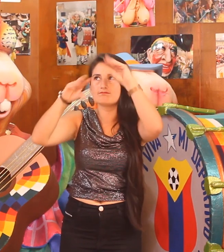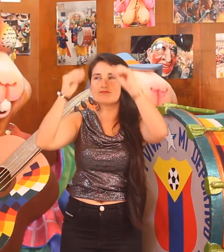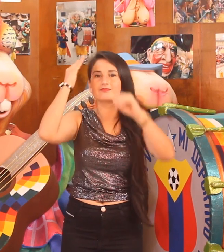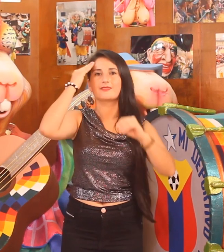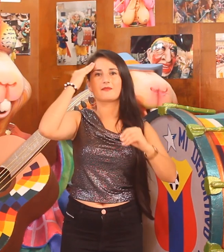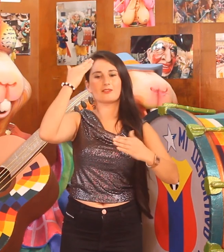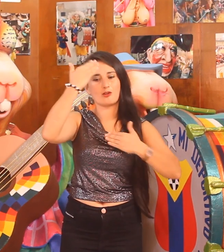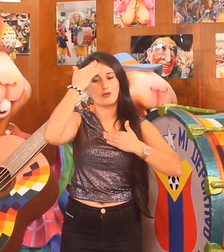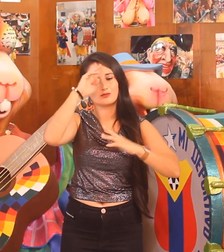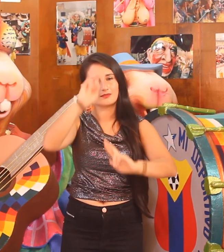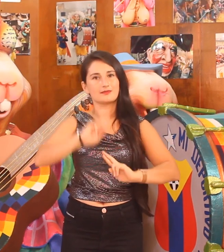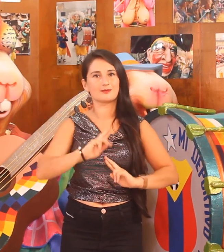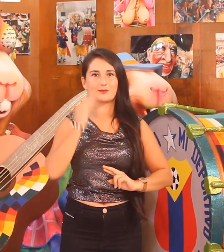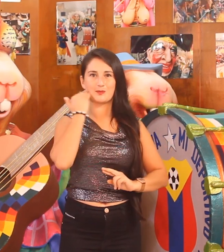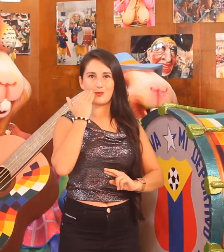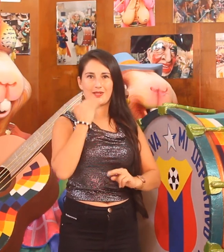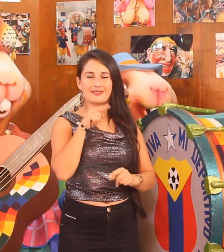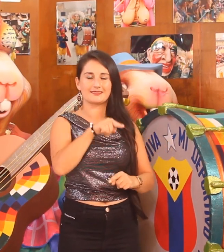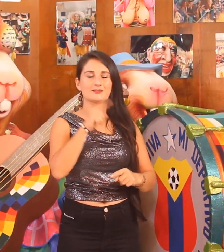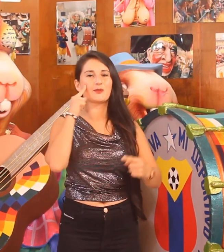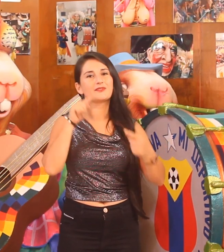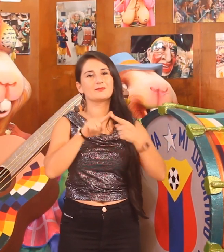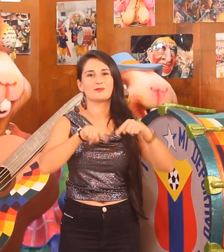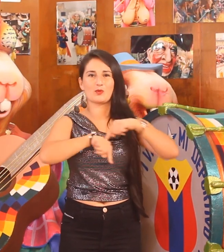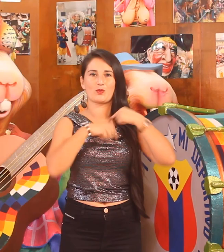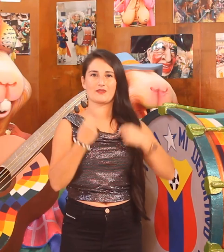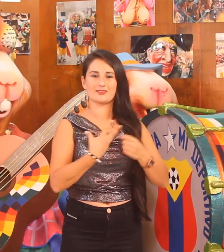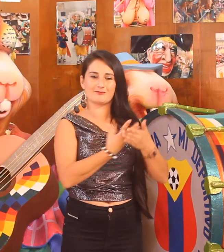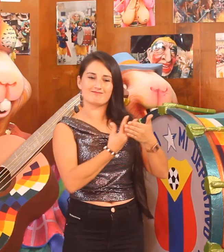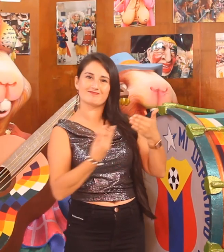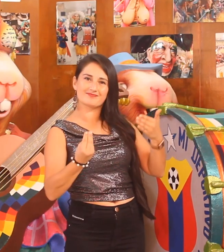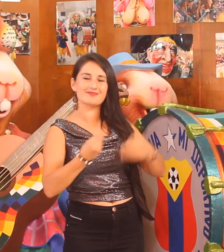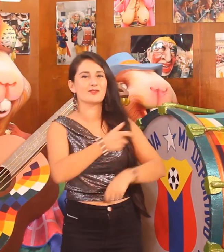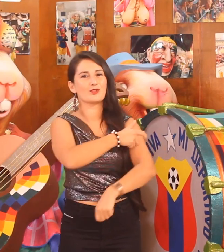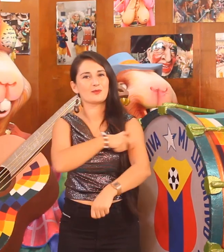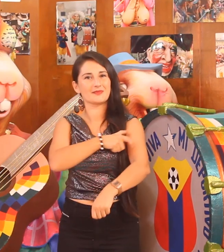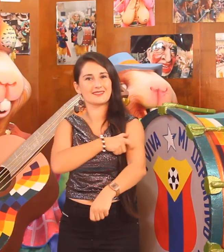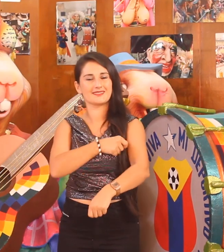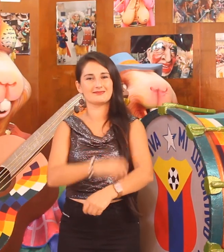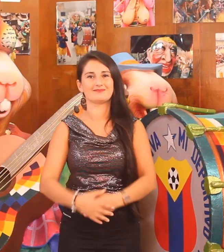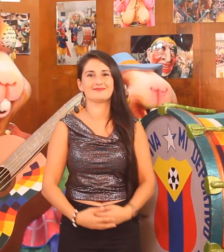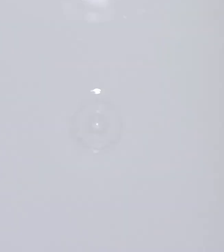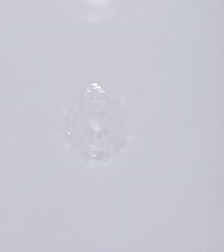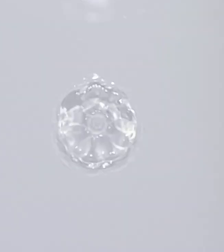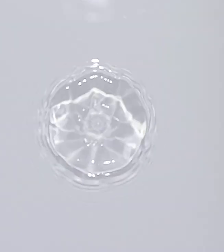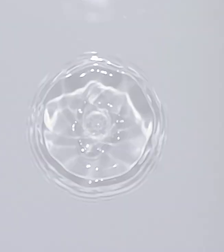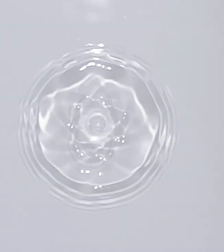importancia de autorreconocerse como mujeres. Acción acorde a los objetivos de JuvenSor y su Comité Feminista.